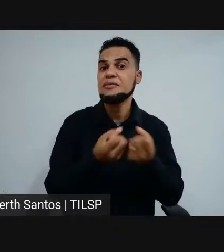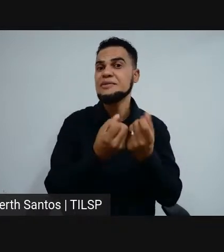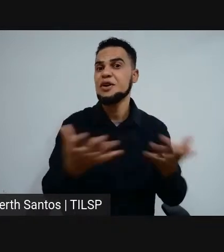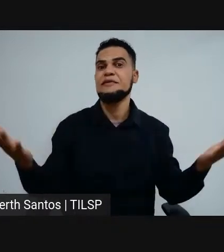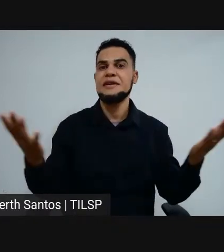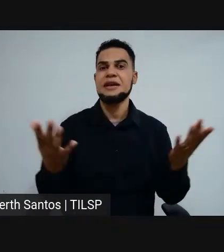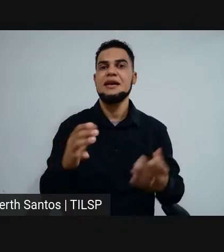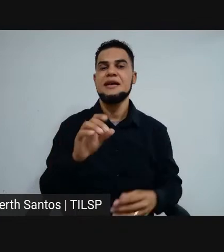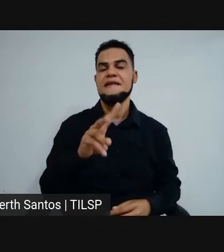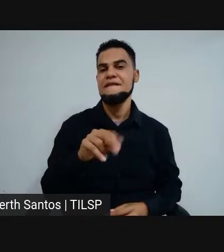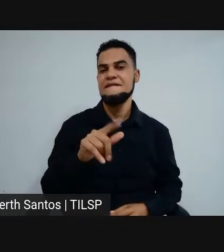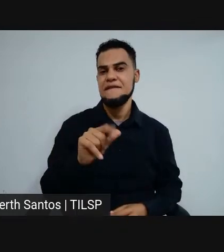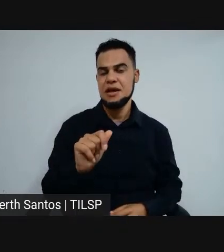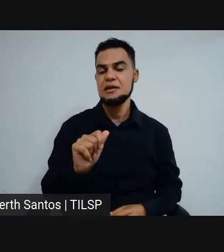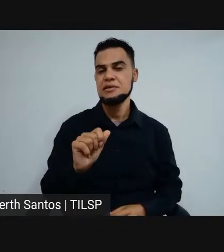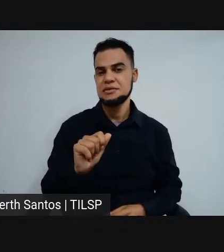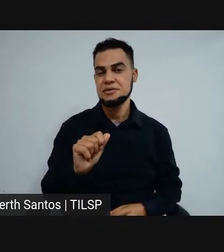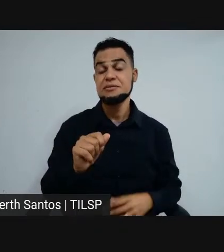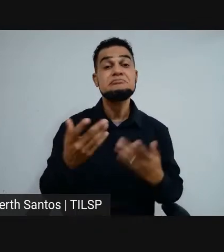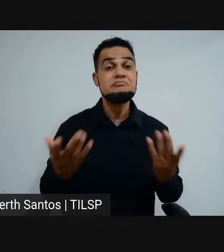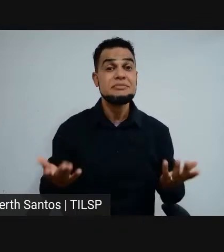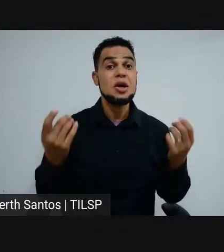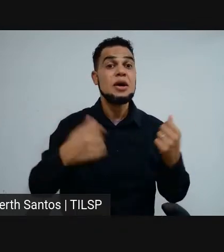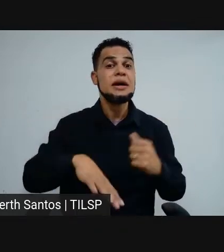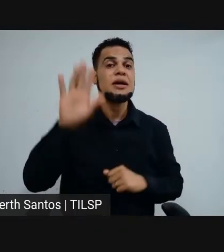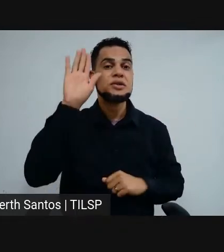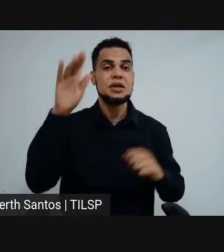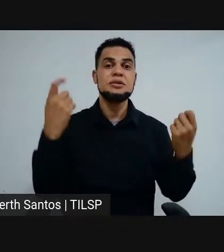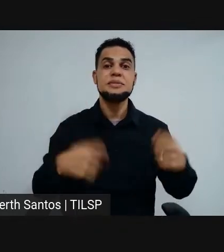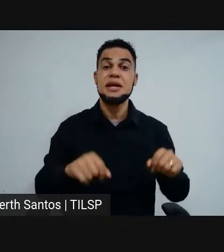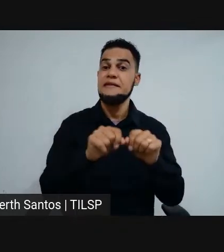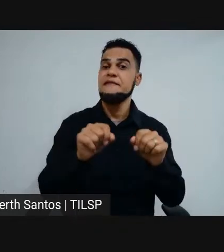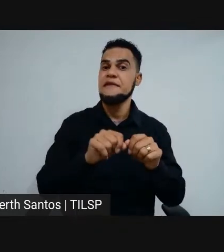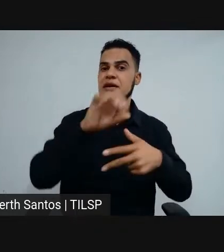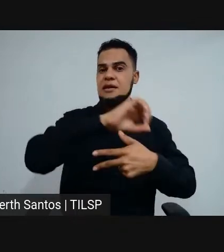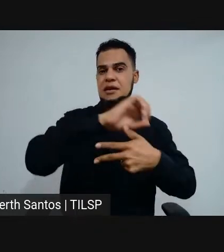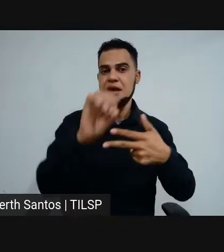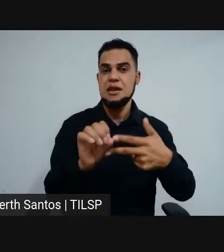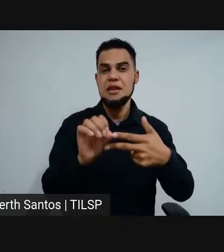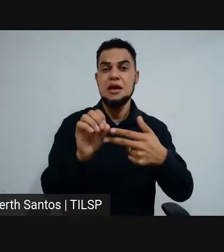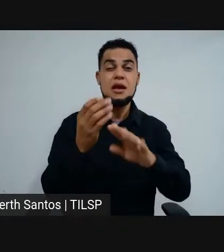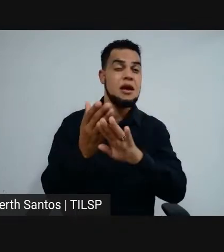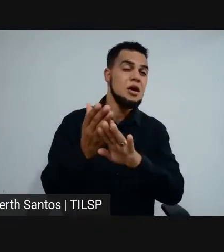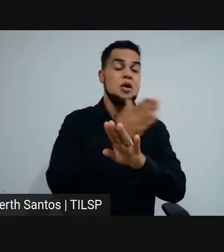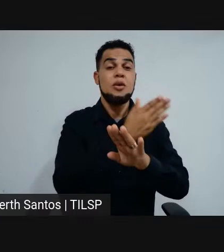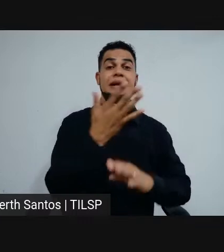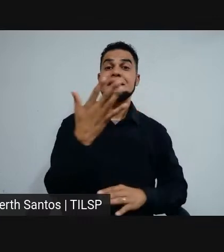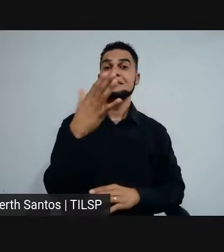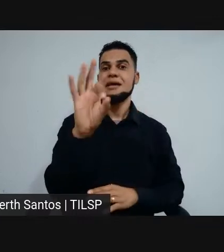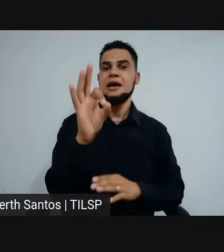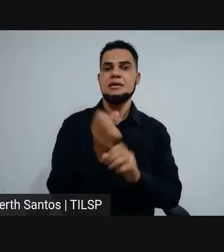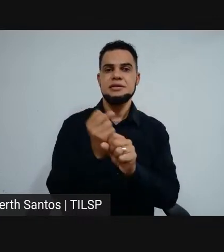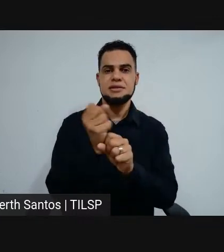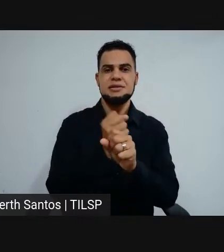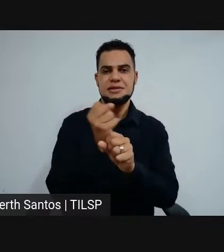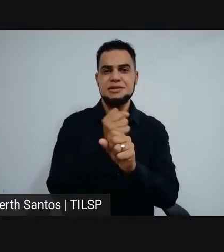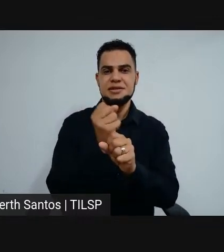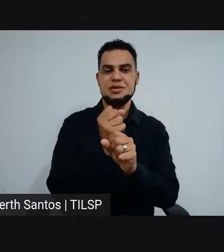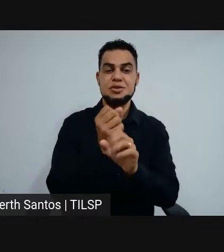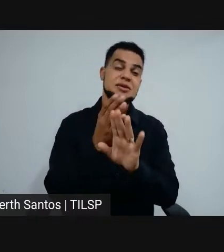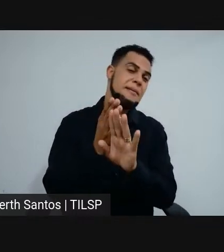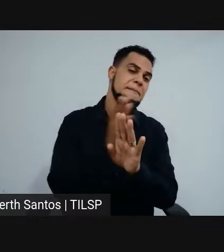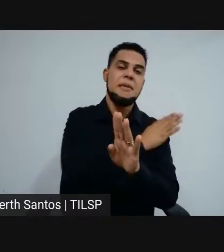vagas. O candidato tem que ter feito o Enem nos últimos 10 anos. Isso quer dizer, a partir de